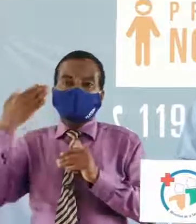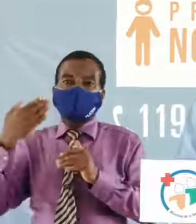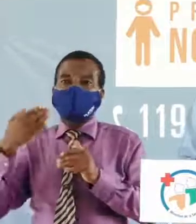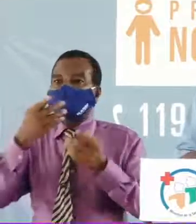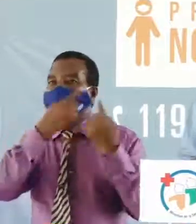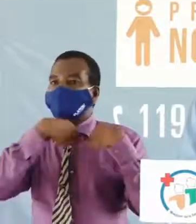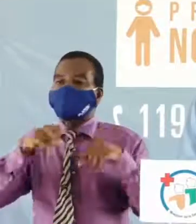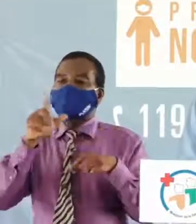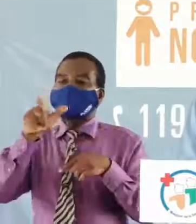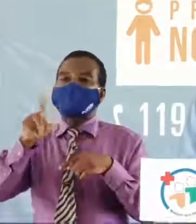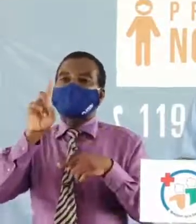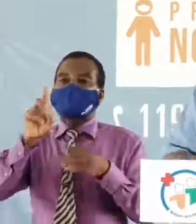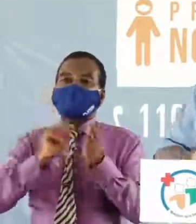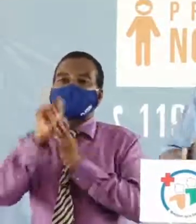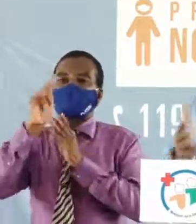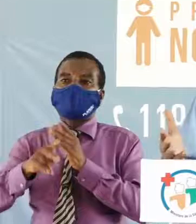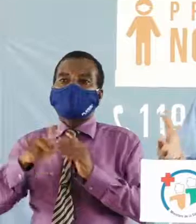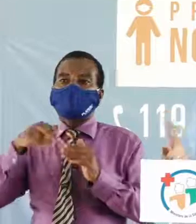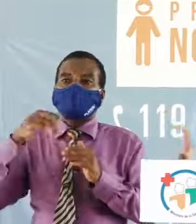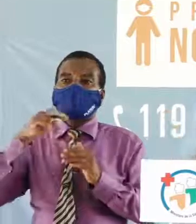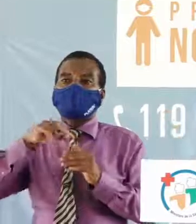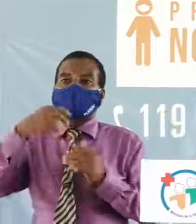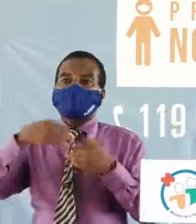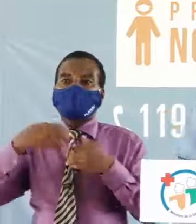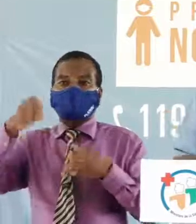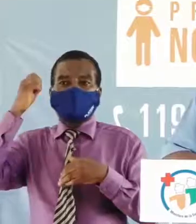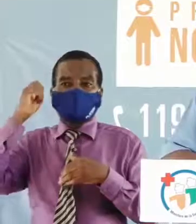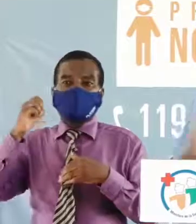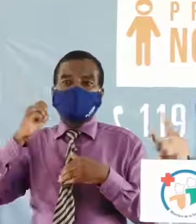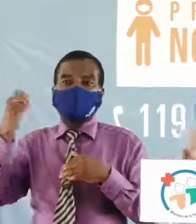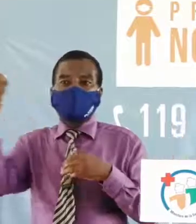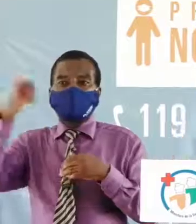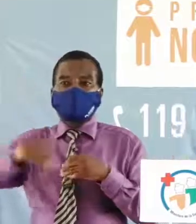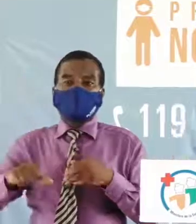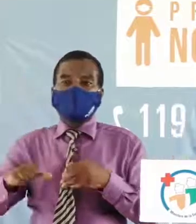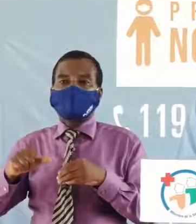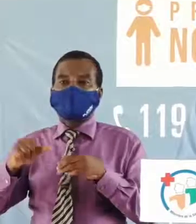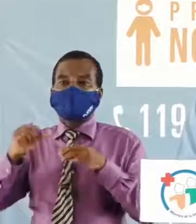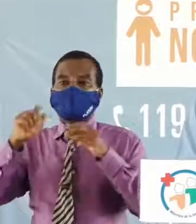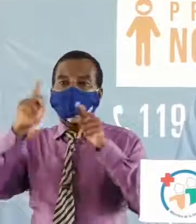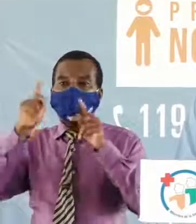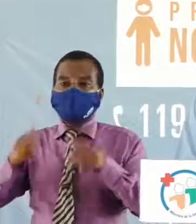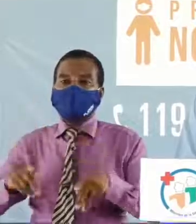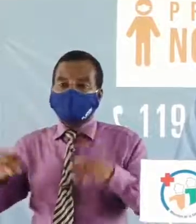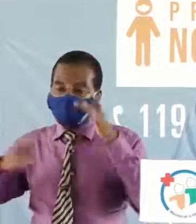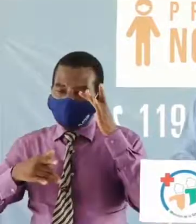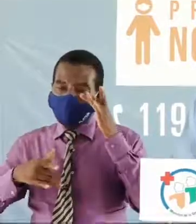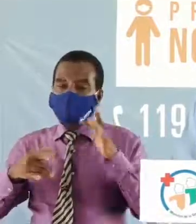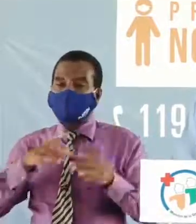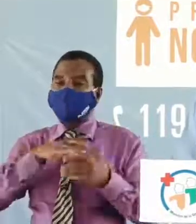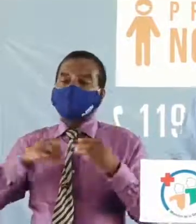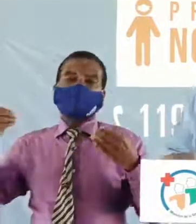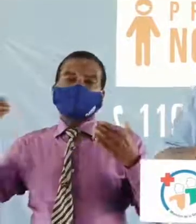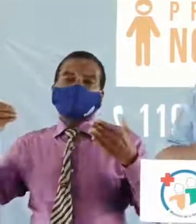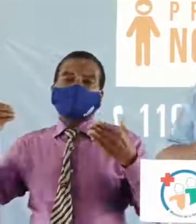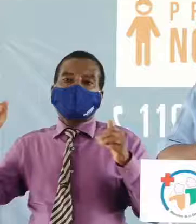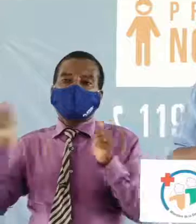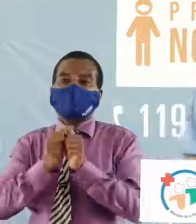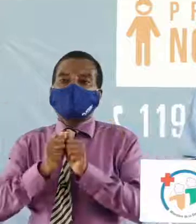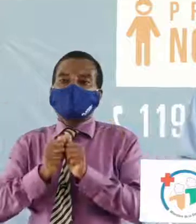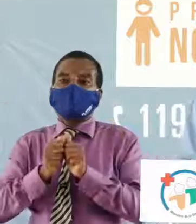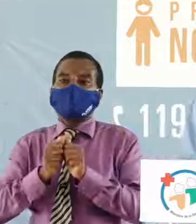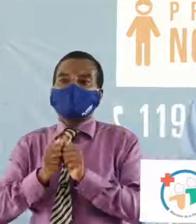21 avril jusqu'à cette date n'avait reçu aucun cas positif et puis avec